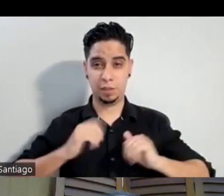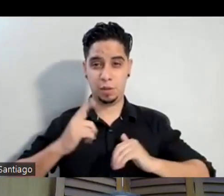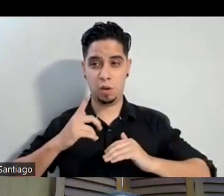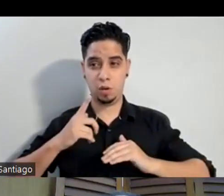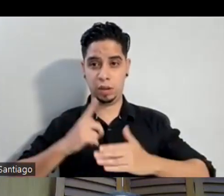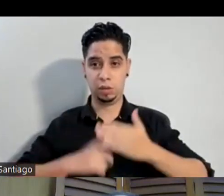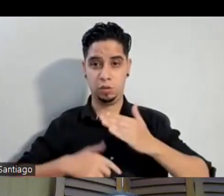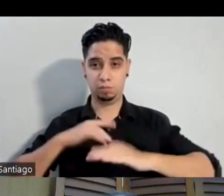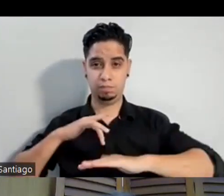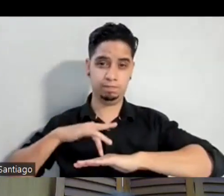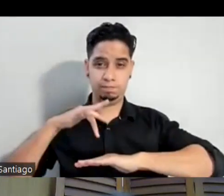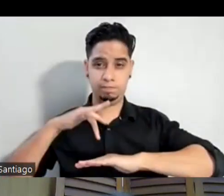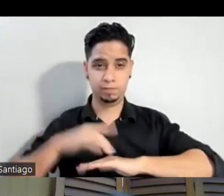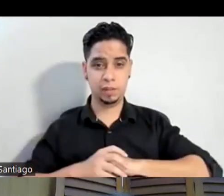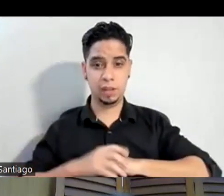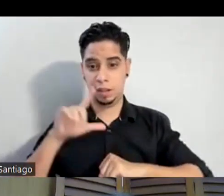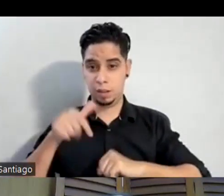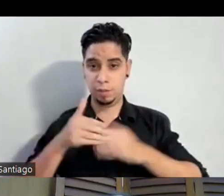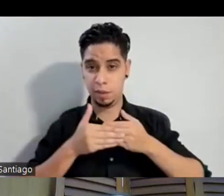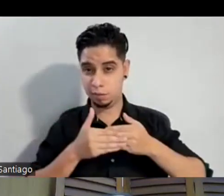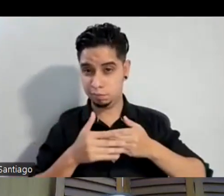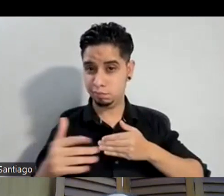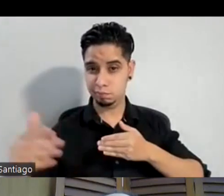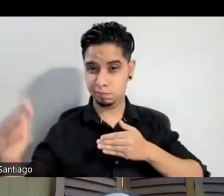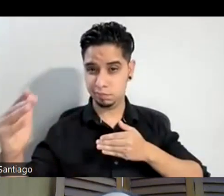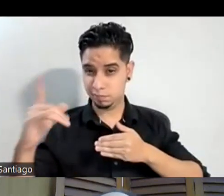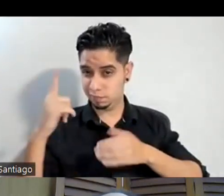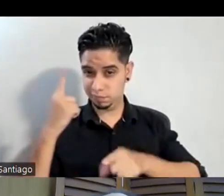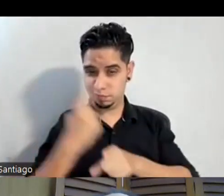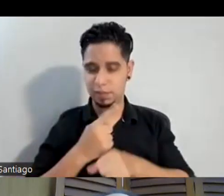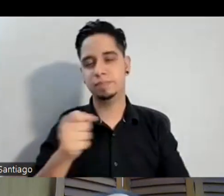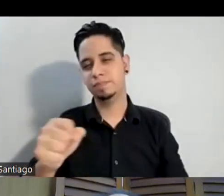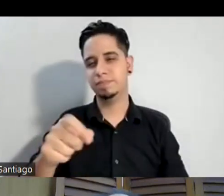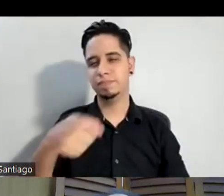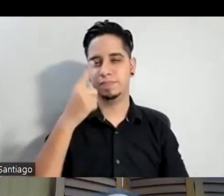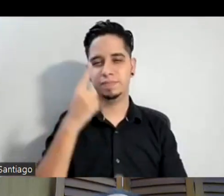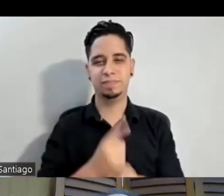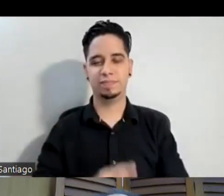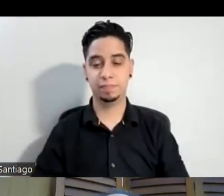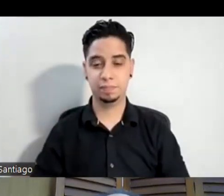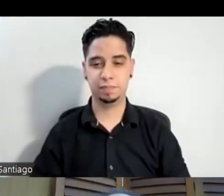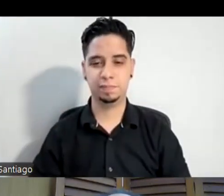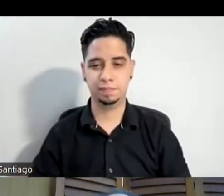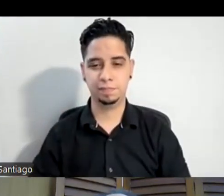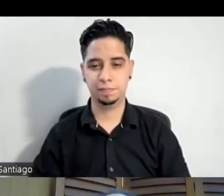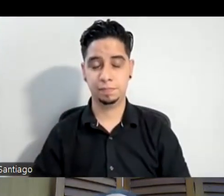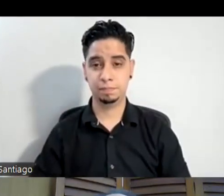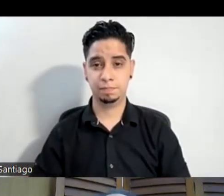después de eso fue la historia después de eso pues vino la primera vez que hice algo para